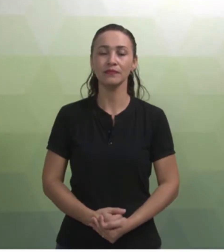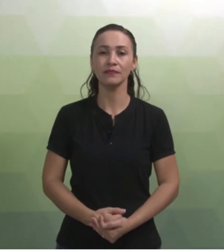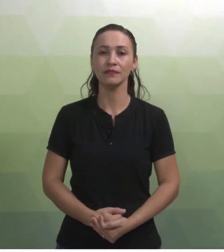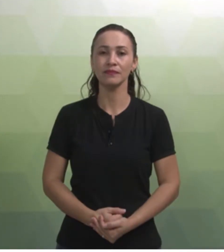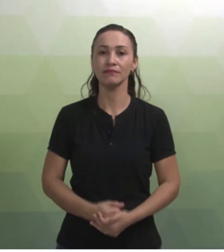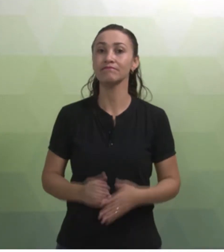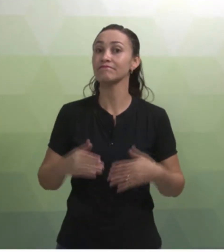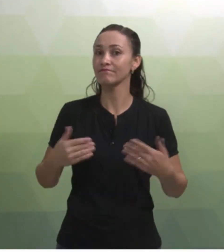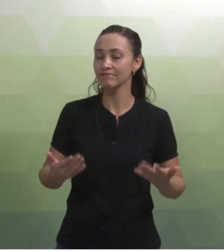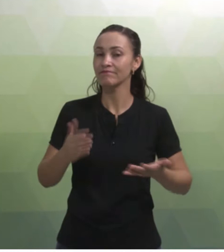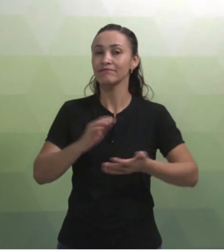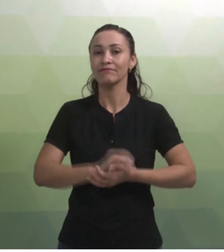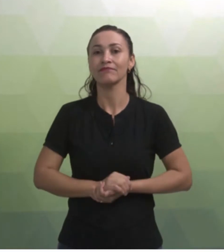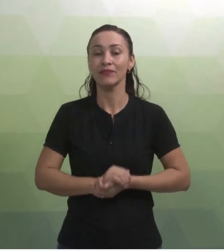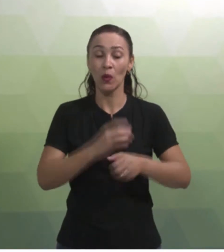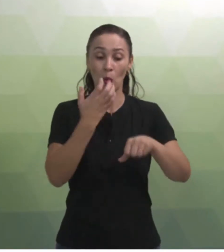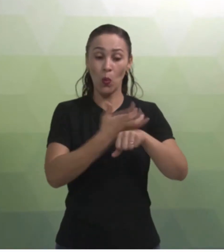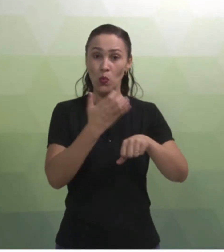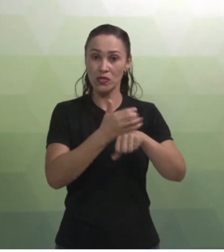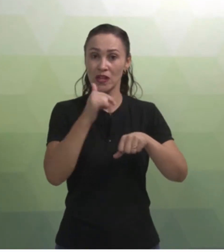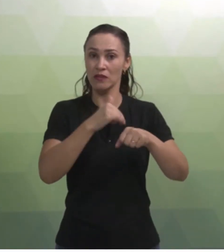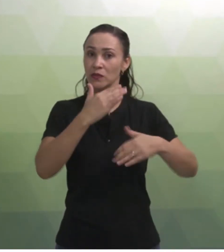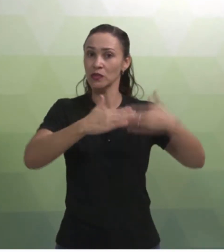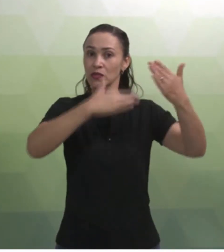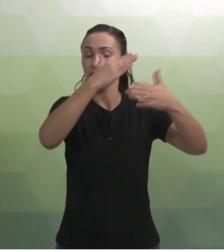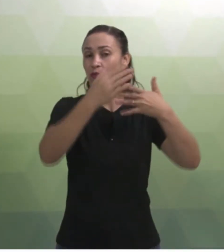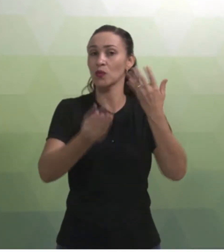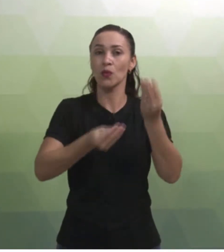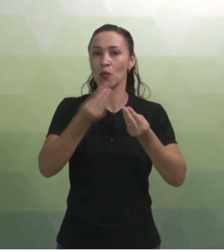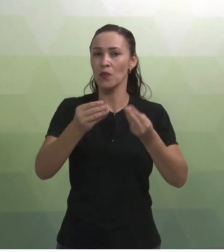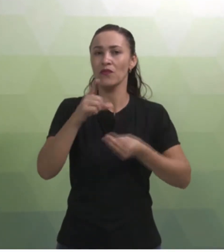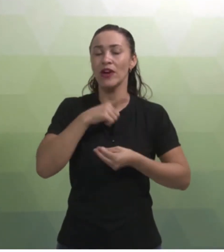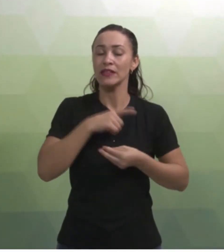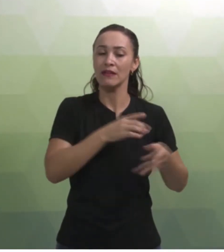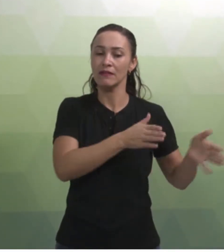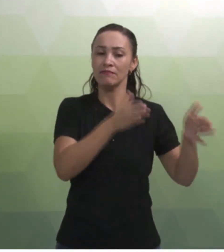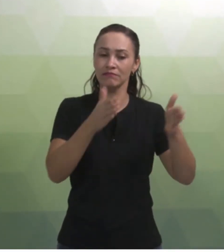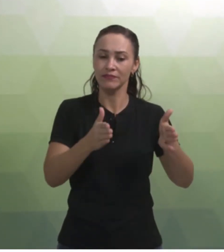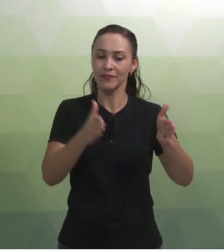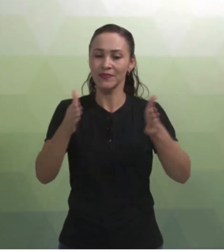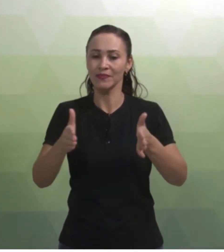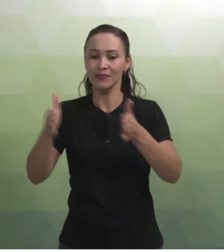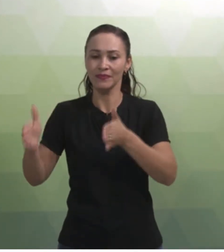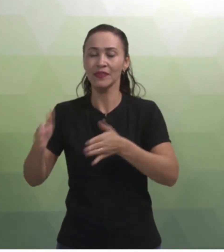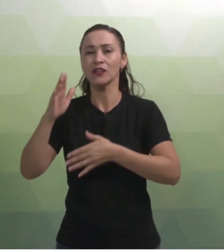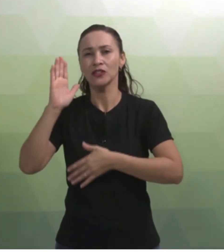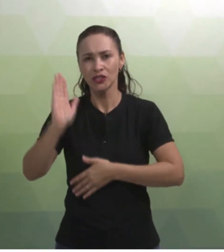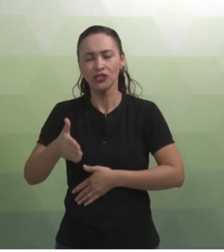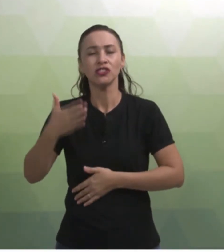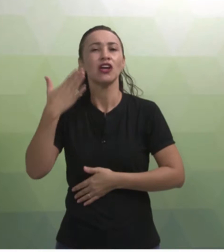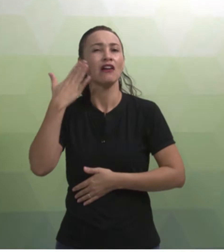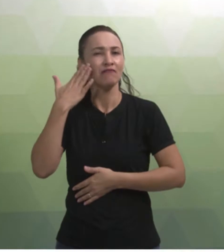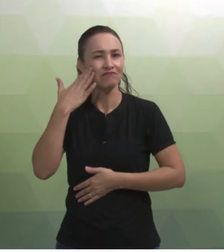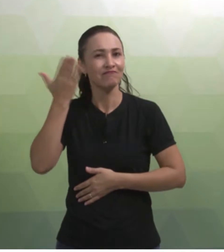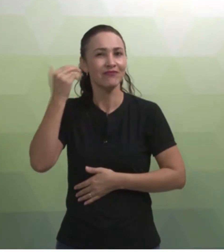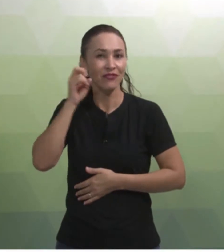Bom, para o desenvolvimento do nosso estágio, passaremos por várias etapas, conforme vimos e estamos revisando.